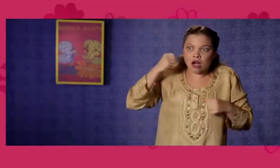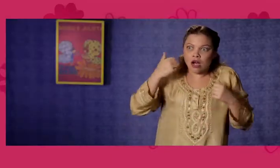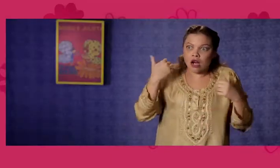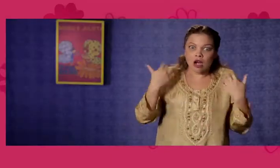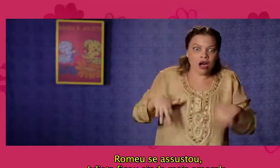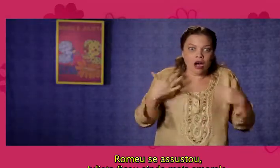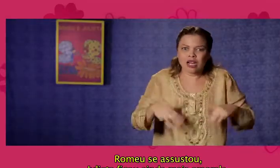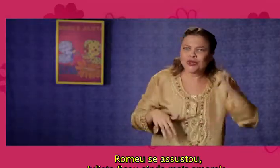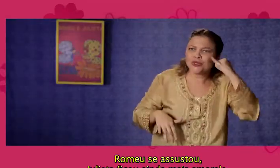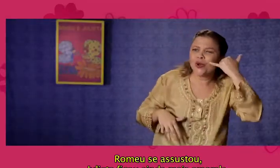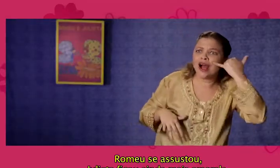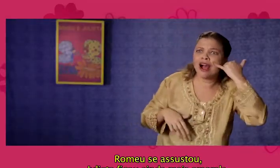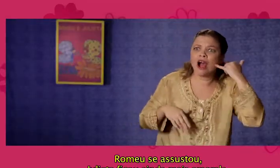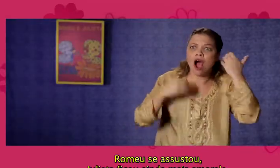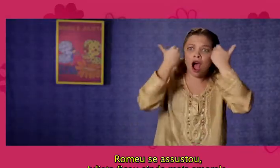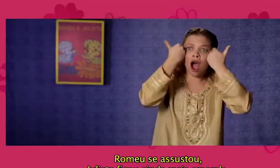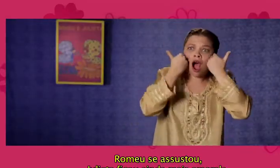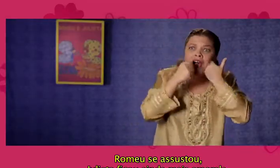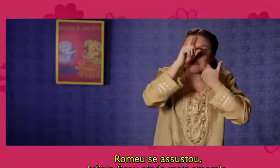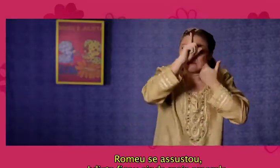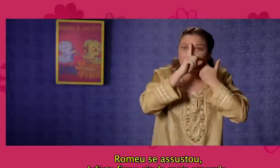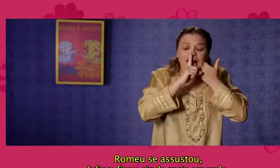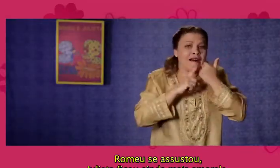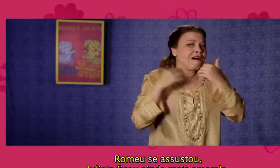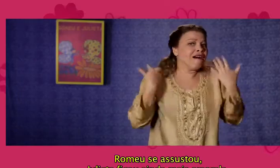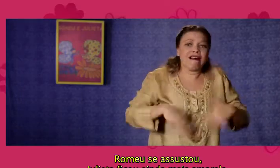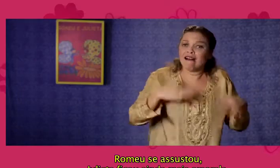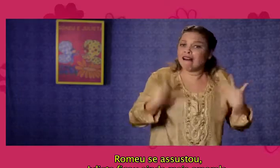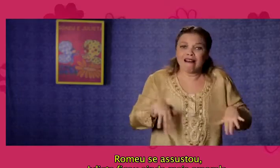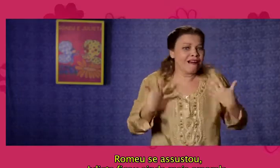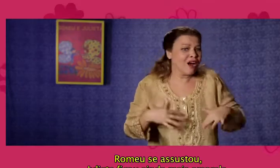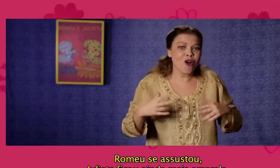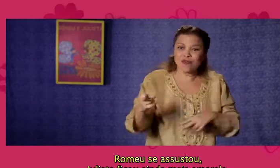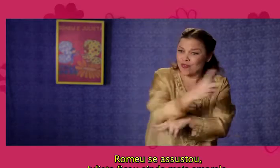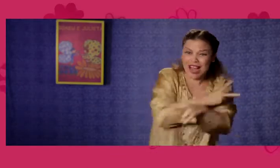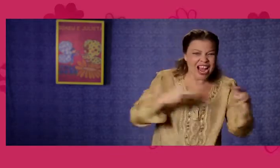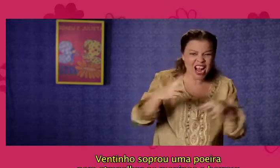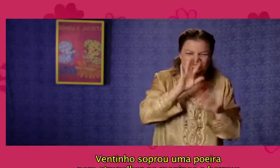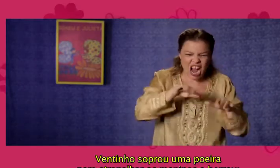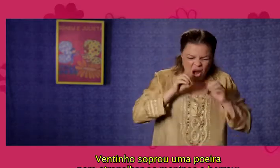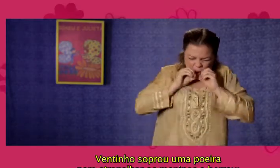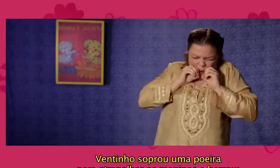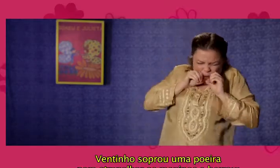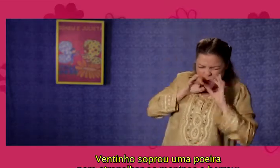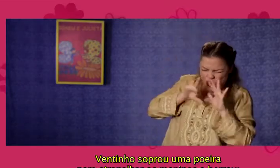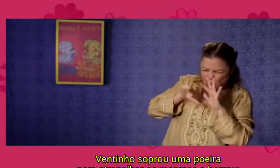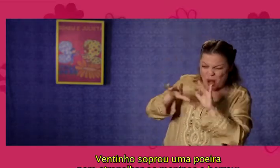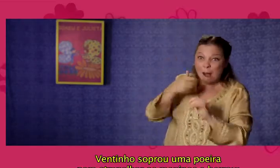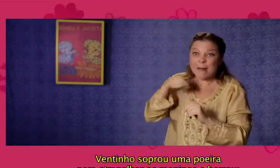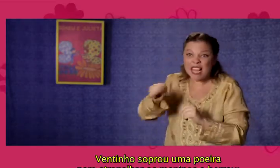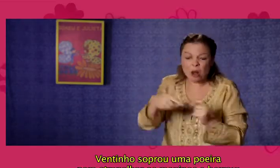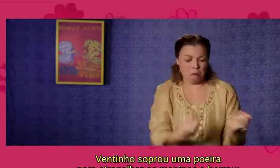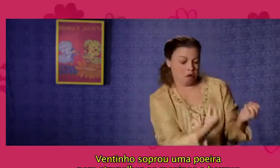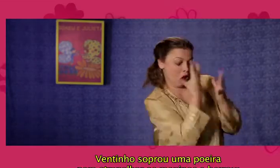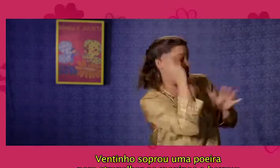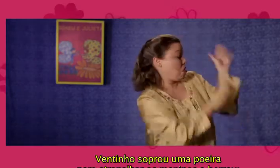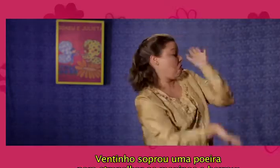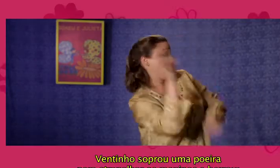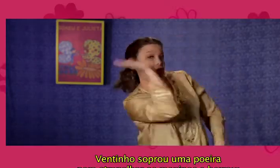Romeu se assustou. Julieta ficou ainda mais amarela. Ventinho soprou uma poeira para atrapalhar os meninos e berrou.